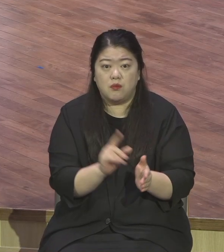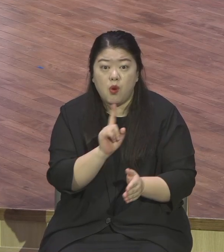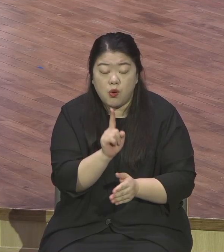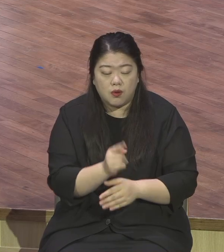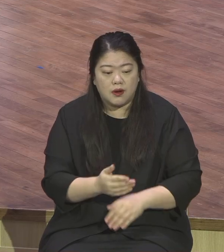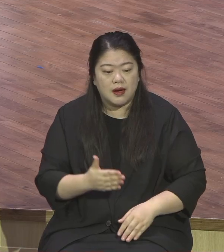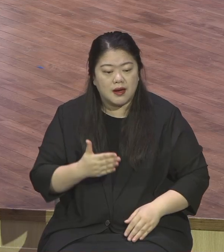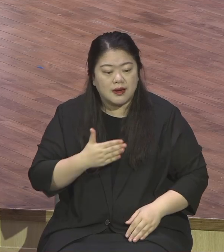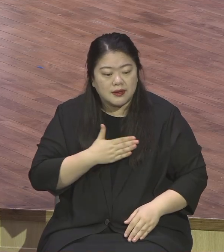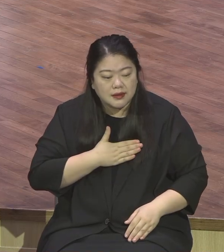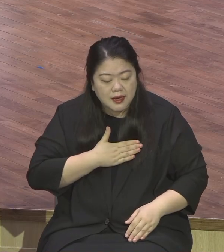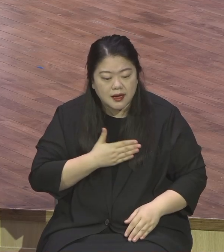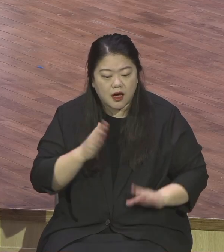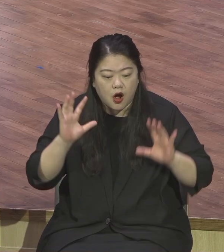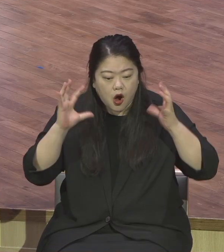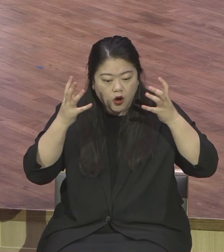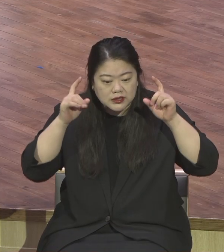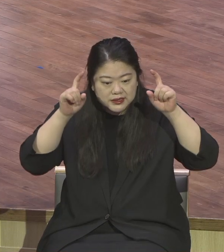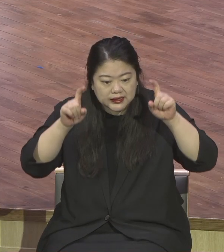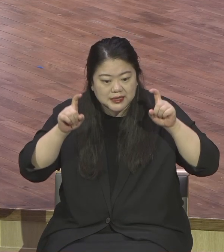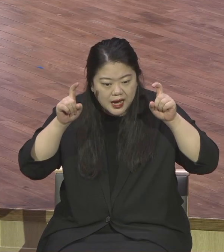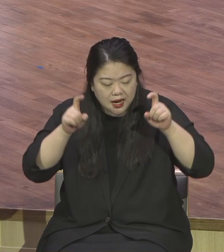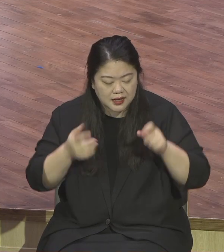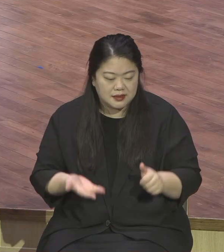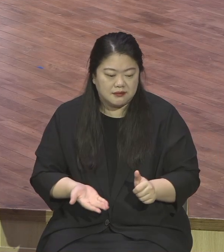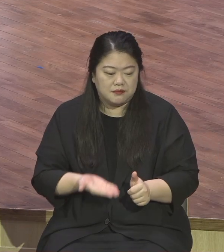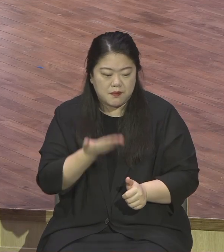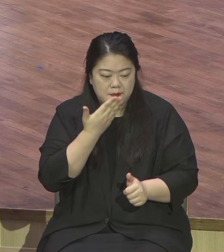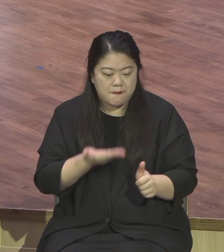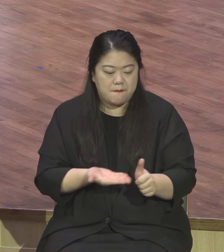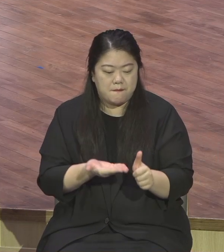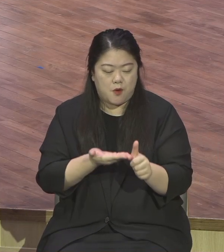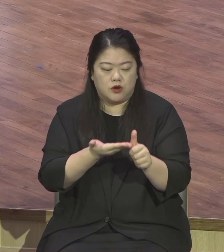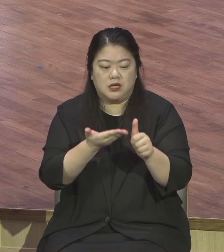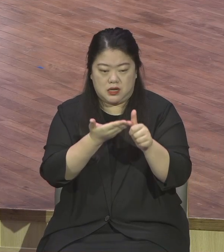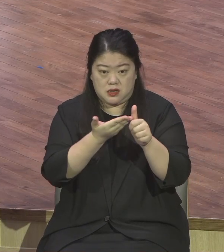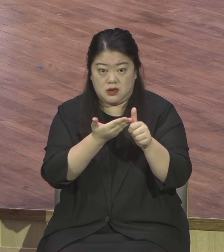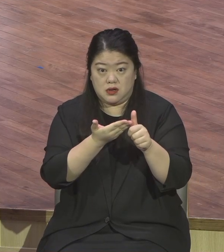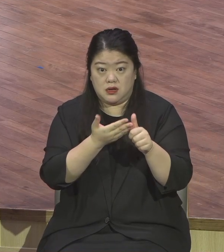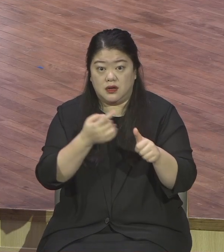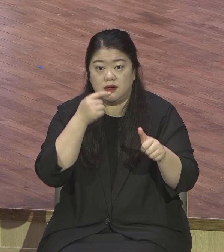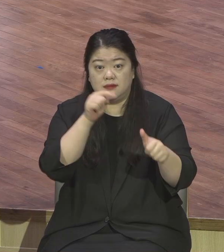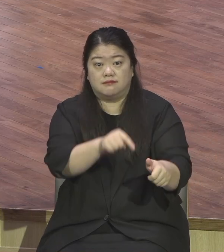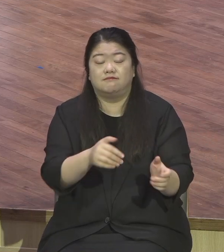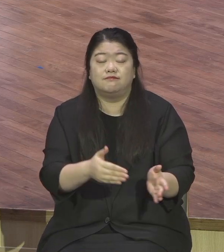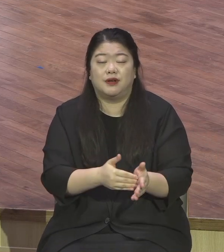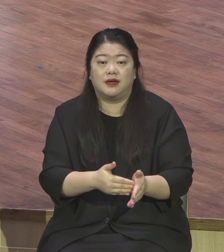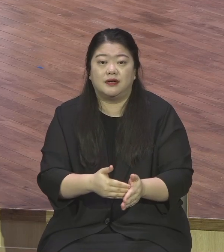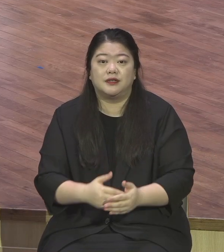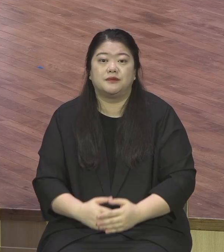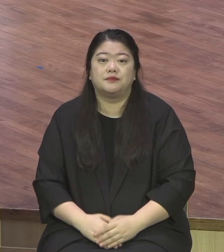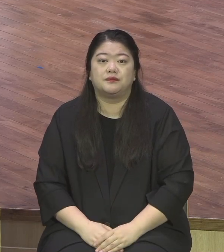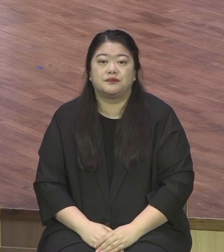내 양을 치라 내 양을 먹이라 우리 영계 교육자들